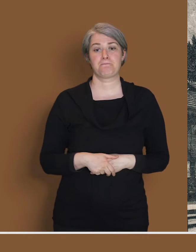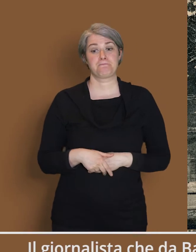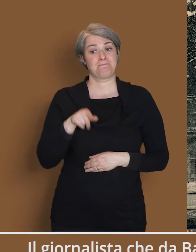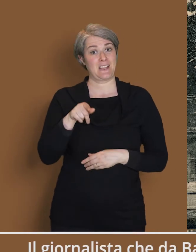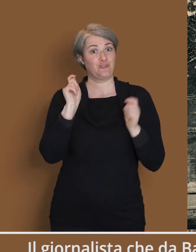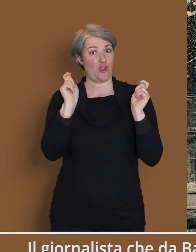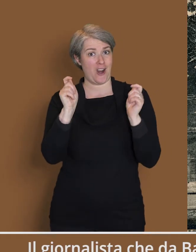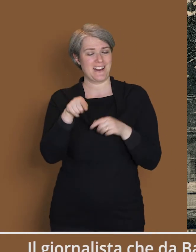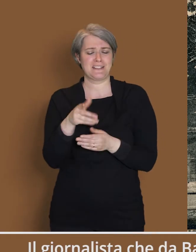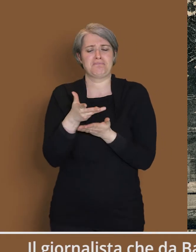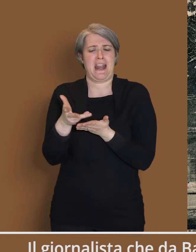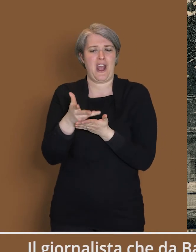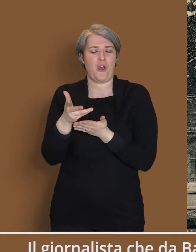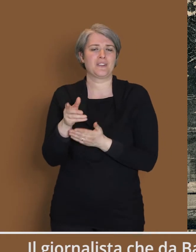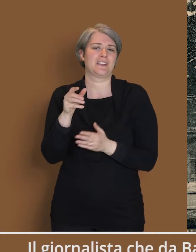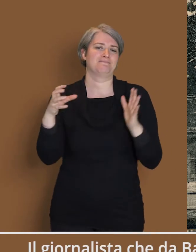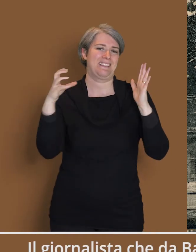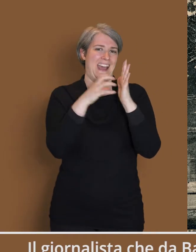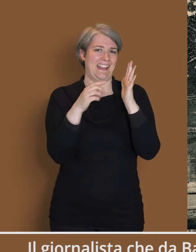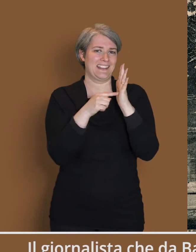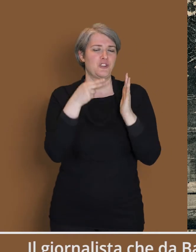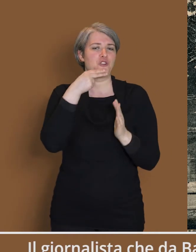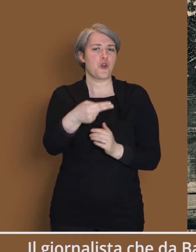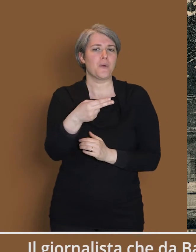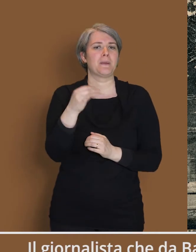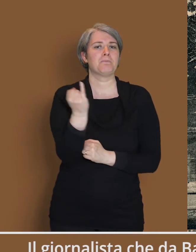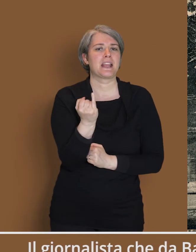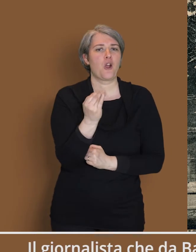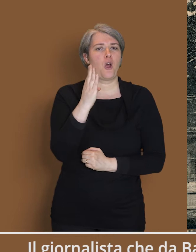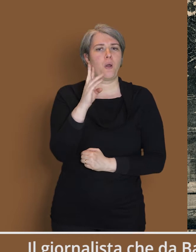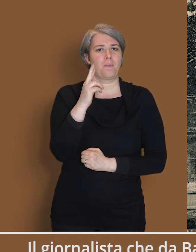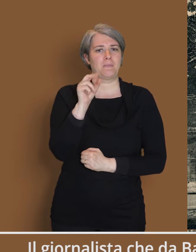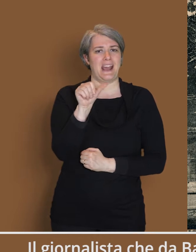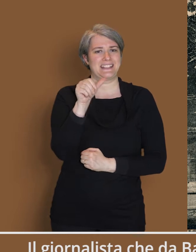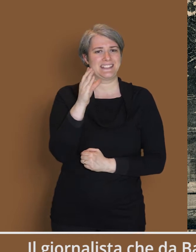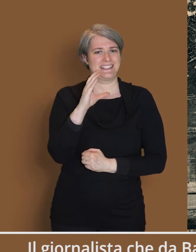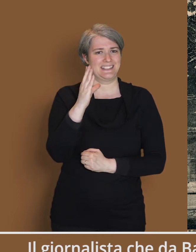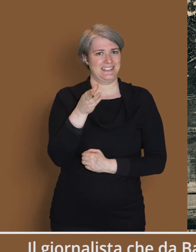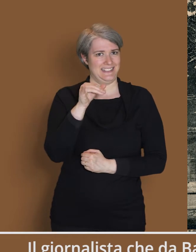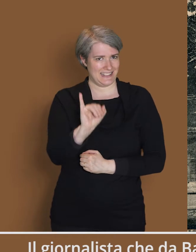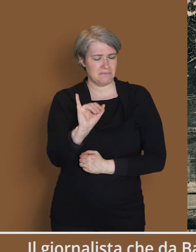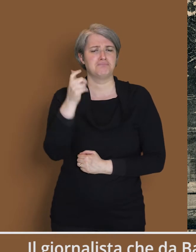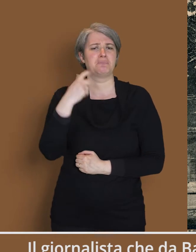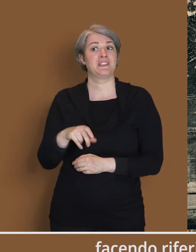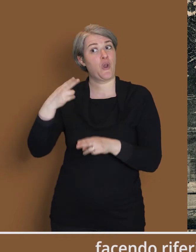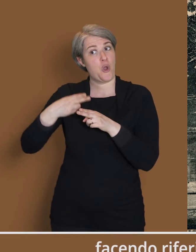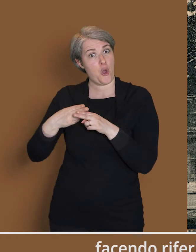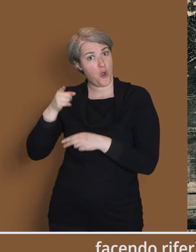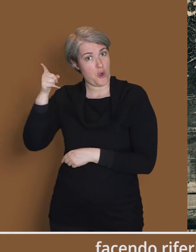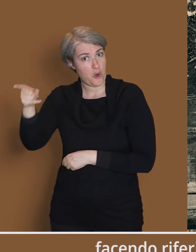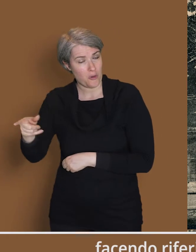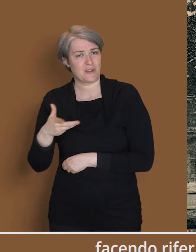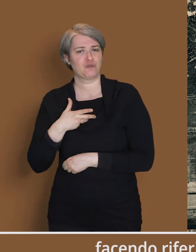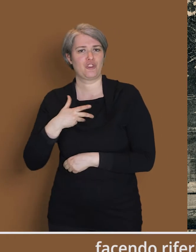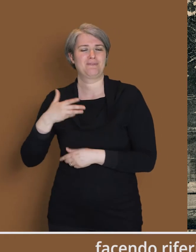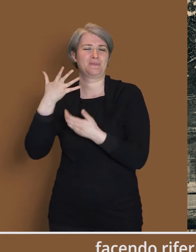Il giornalista che da Bardonecchia raccontava quelle giornate intitolò il suo articolo Il piccolo Braschi, facendo